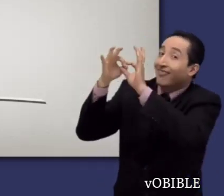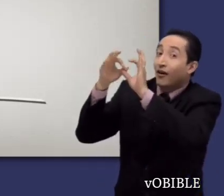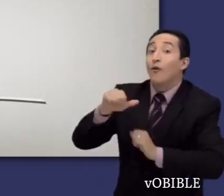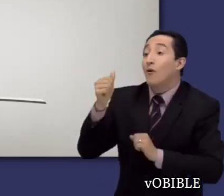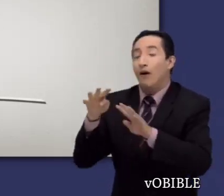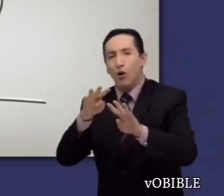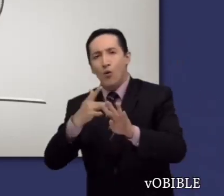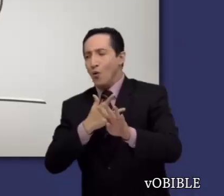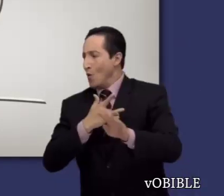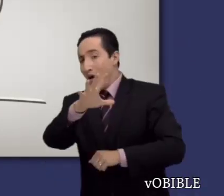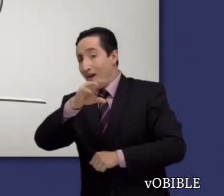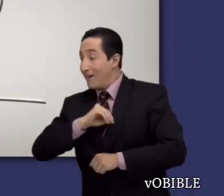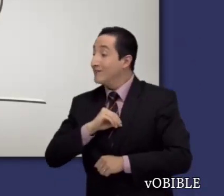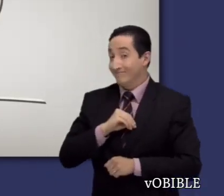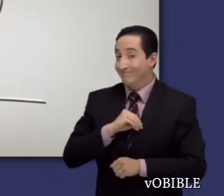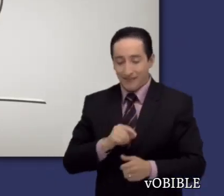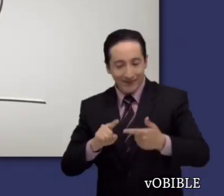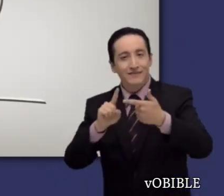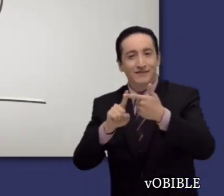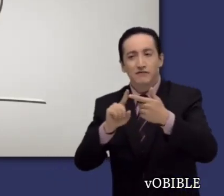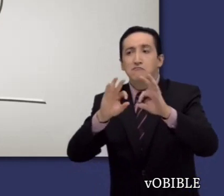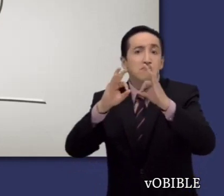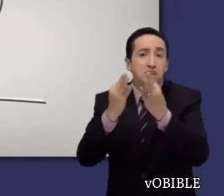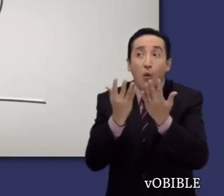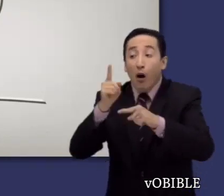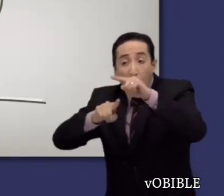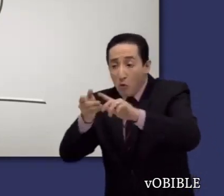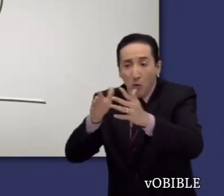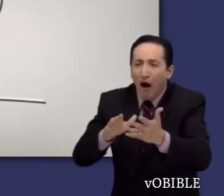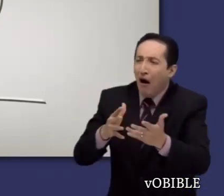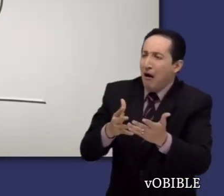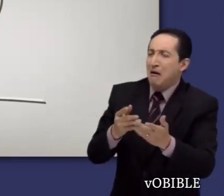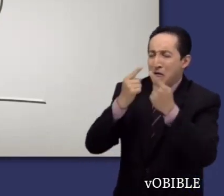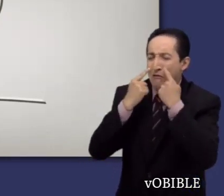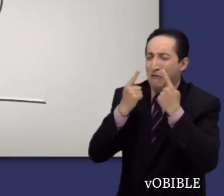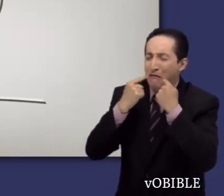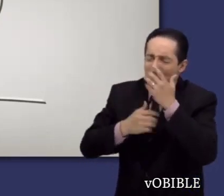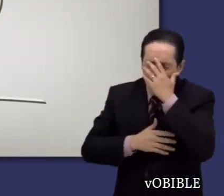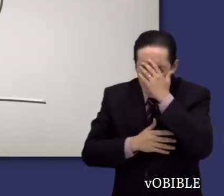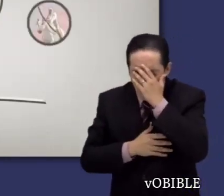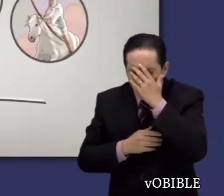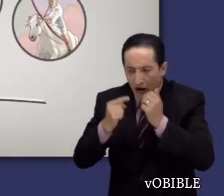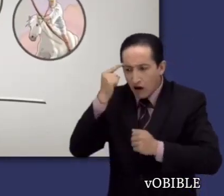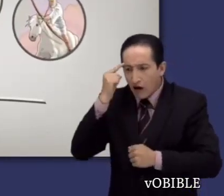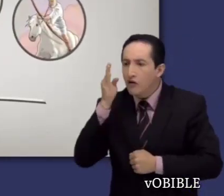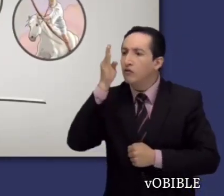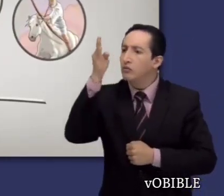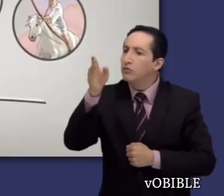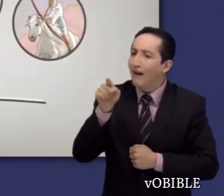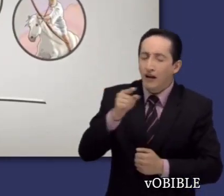En que la esperanza de la resurrección consuela y fortalece a quienes han perdido a seres queridos. Y en que